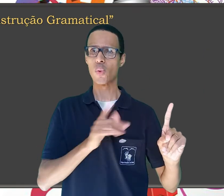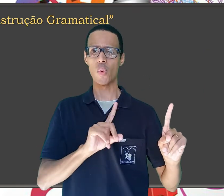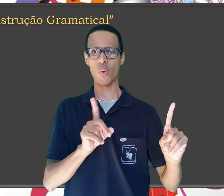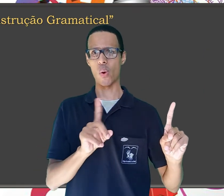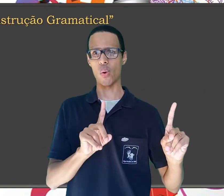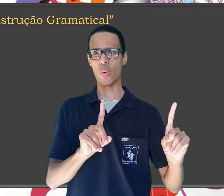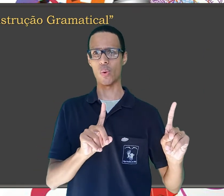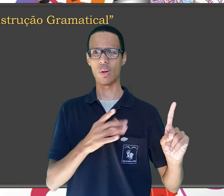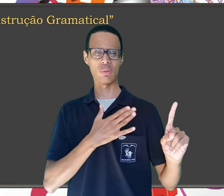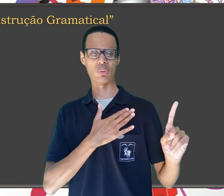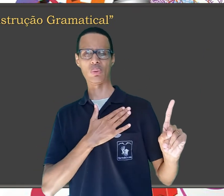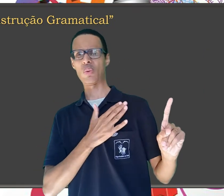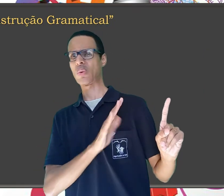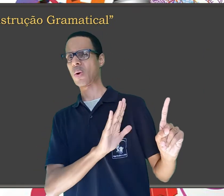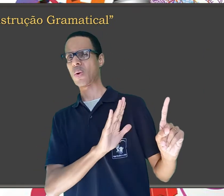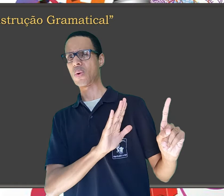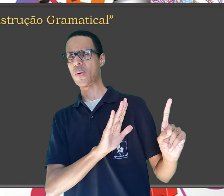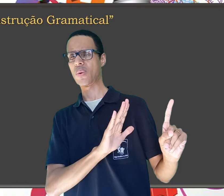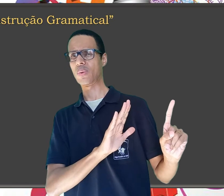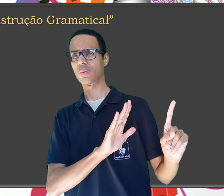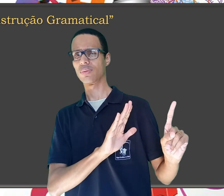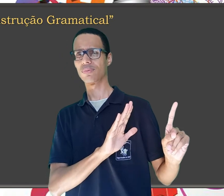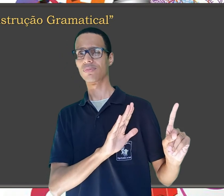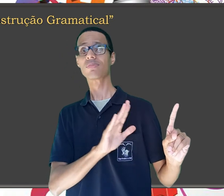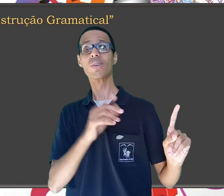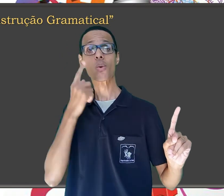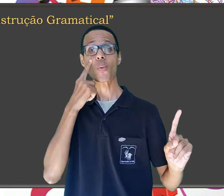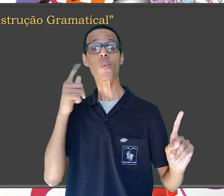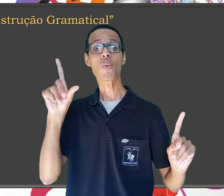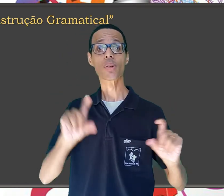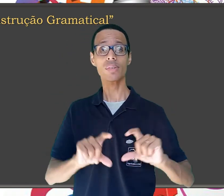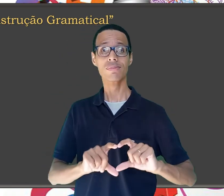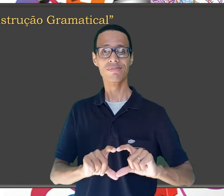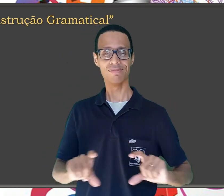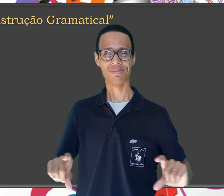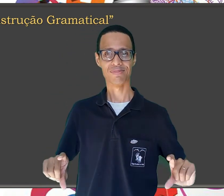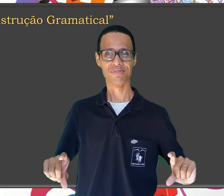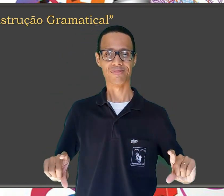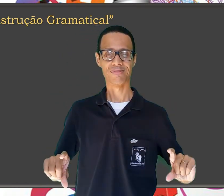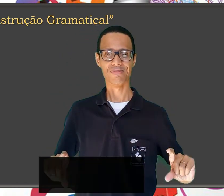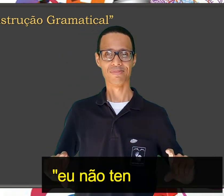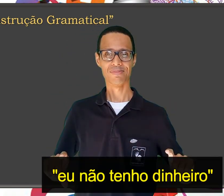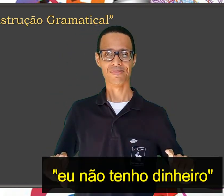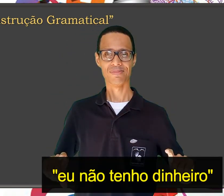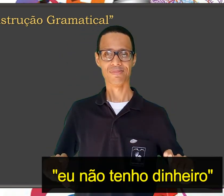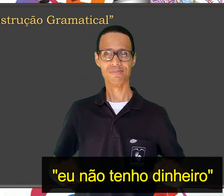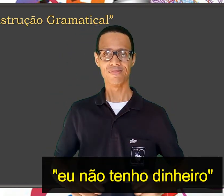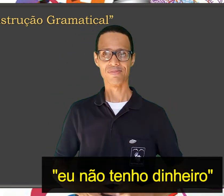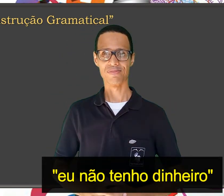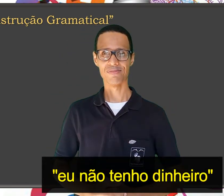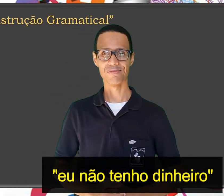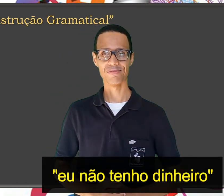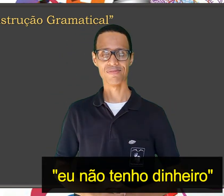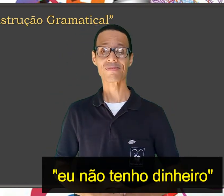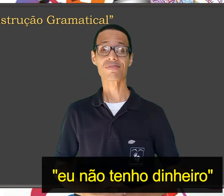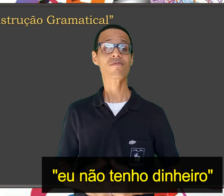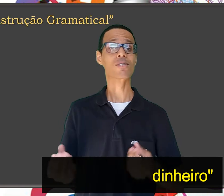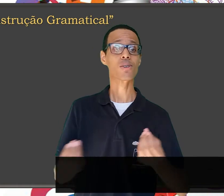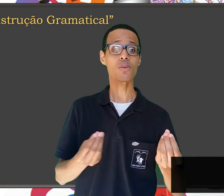Nesta outra frase, ele diz, dinheiro,